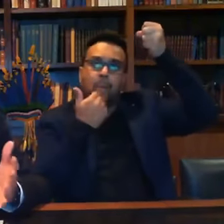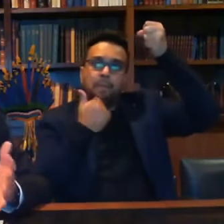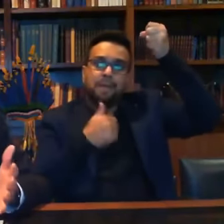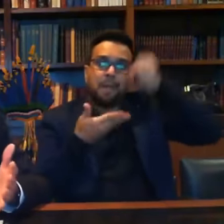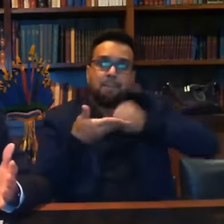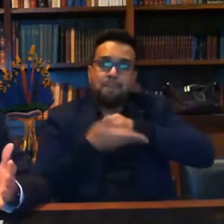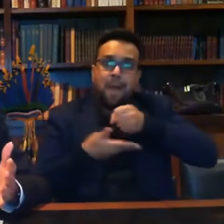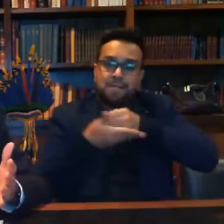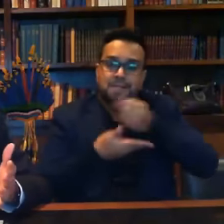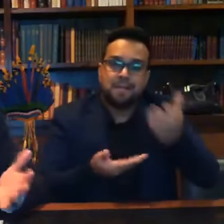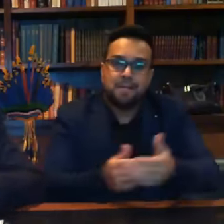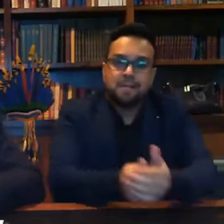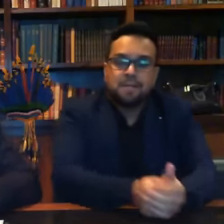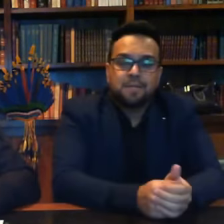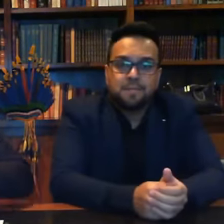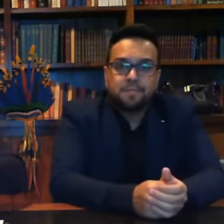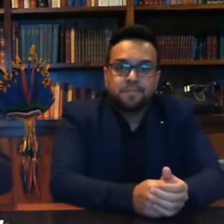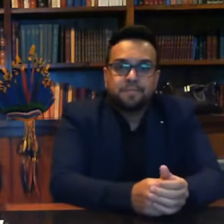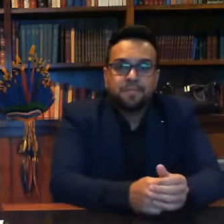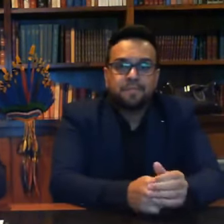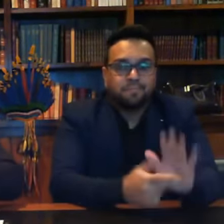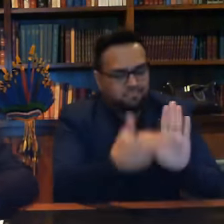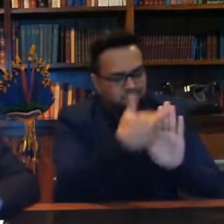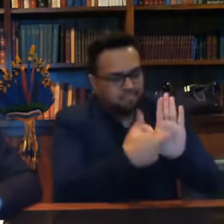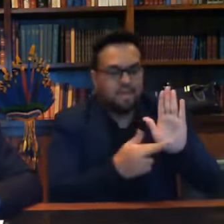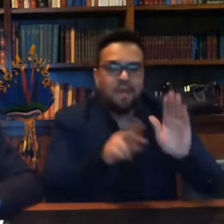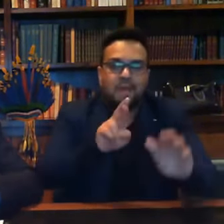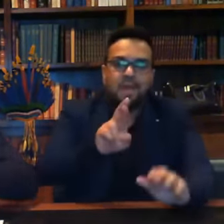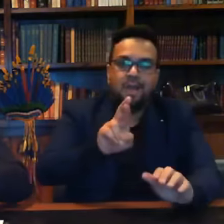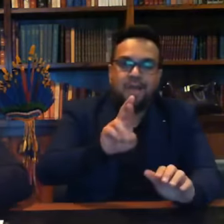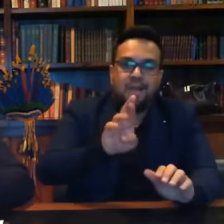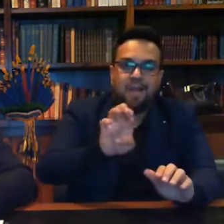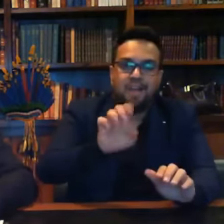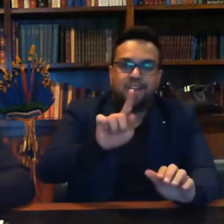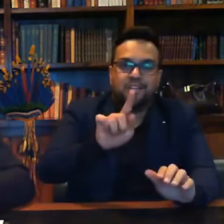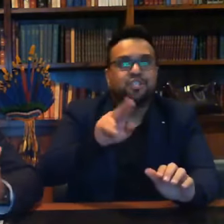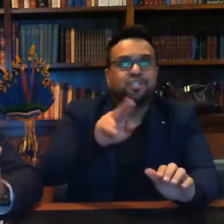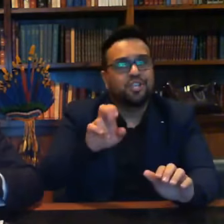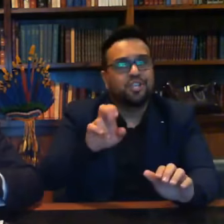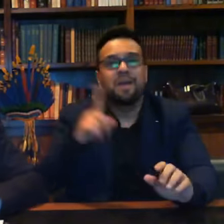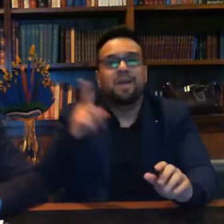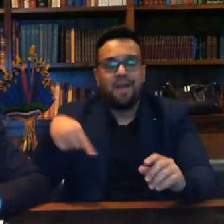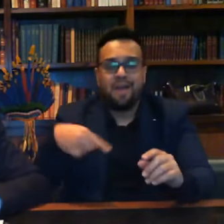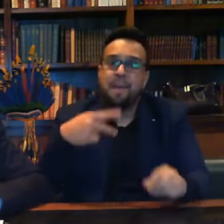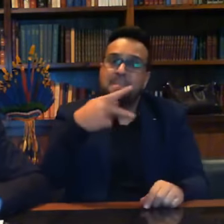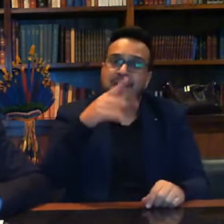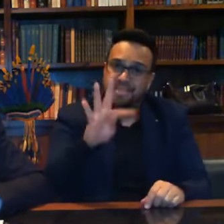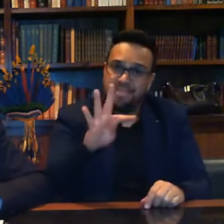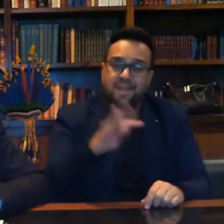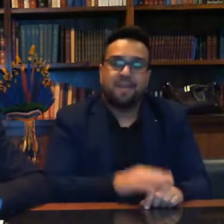Esse regime é apoiado por o do PT, do PC, do B, do PSOL.